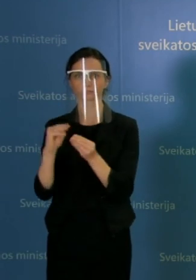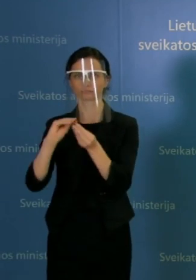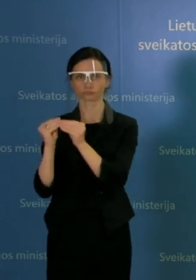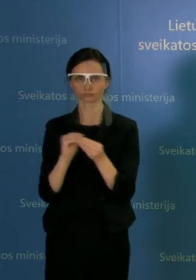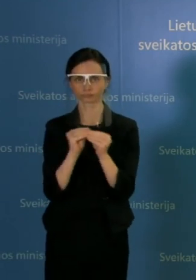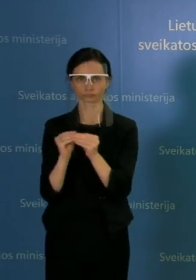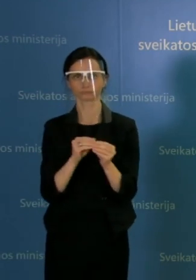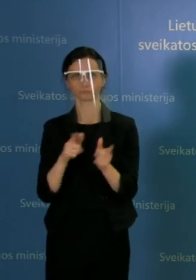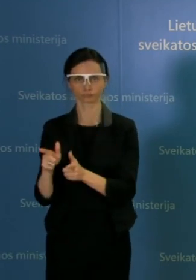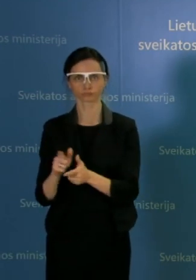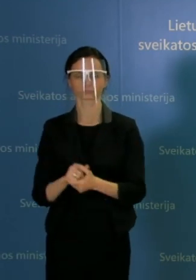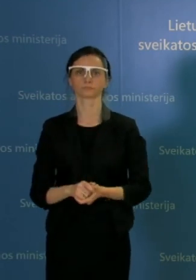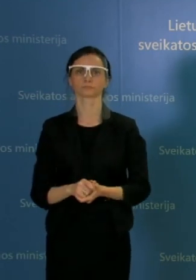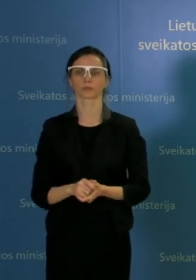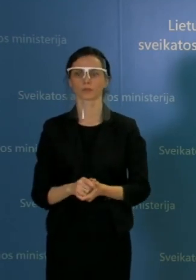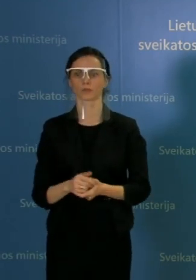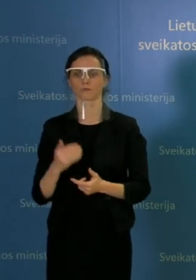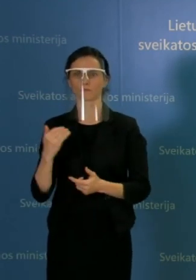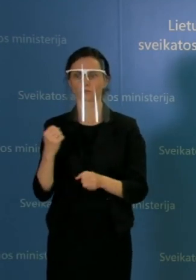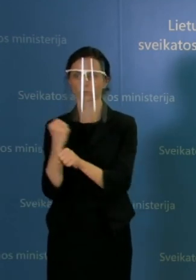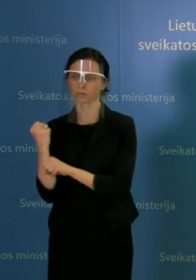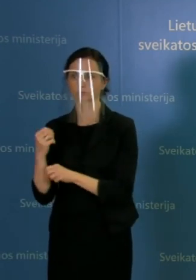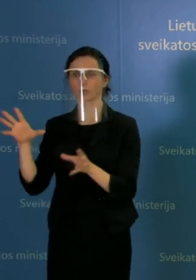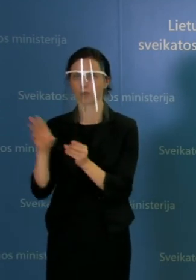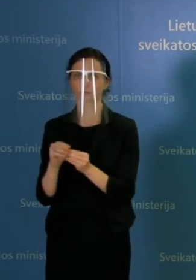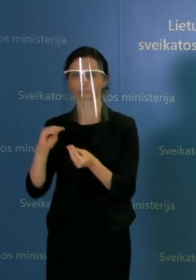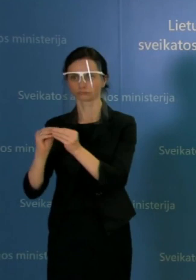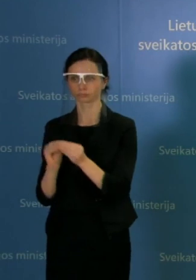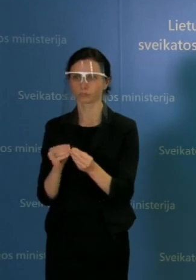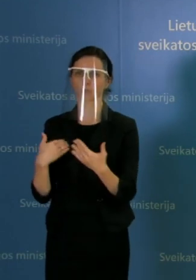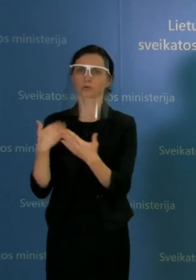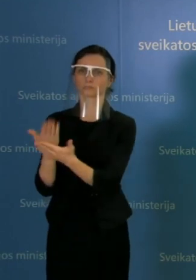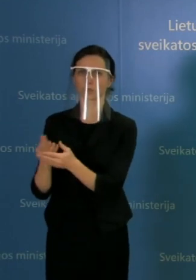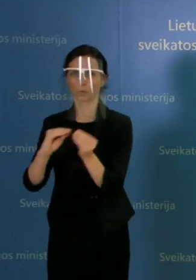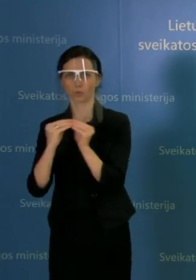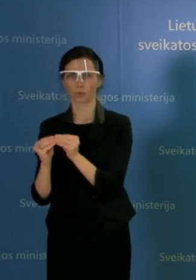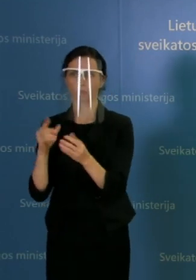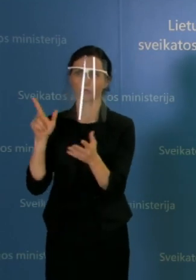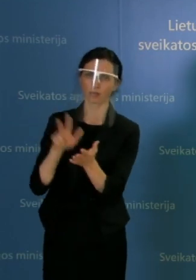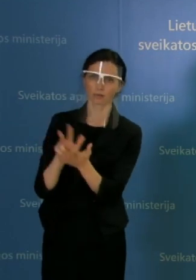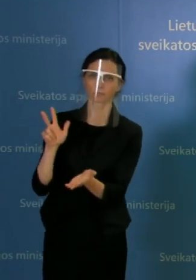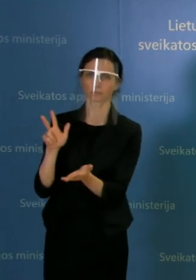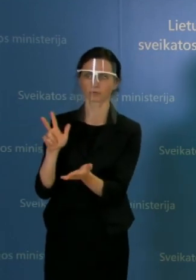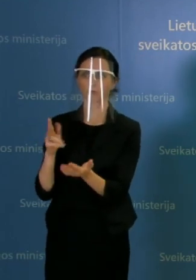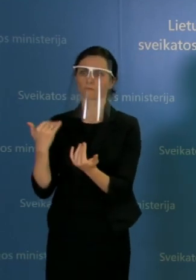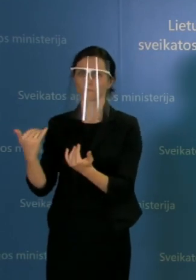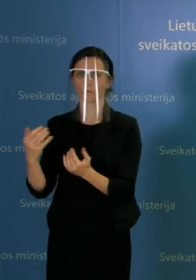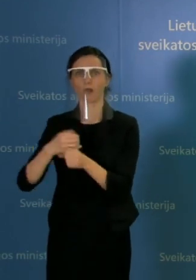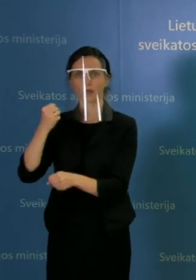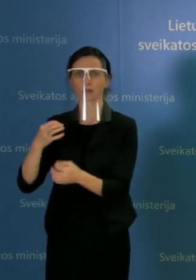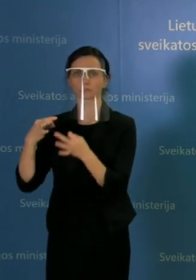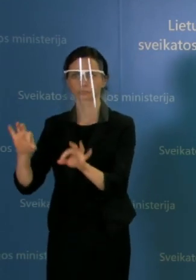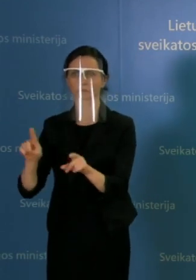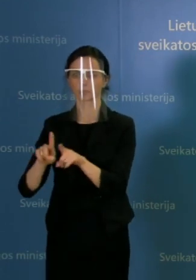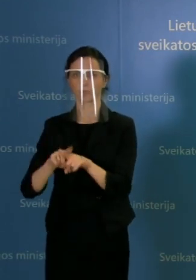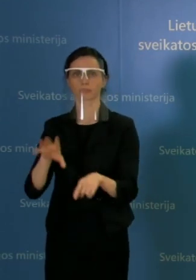Tiesiog kalbantis, tariantis, siūlant papildomas tie garantijas, tie darbo